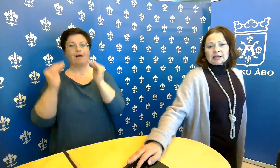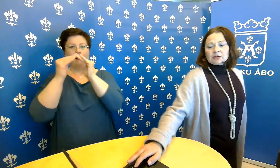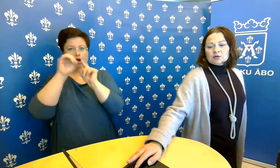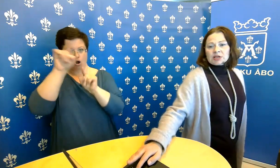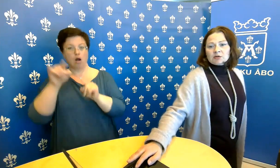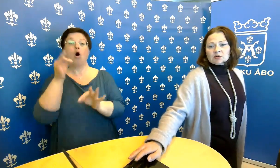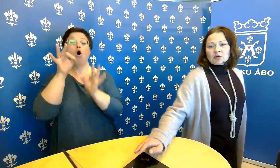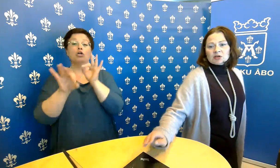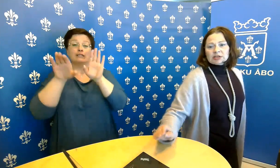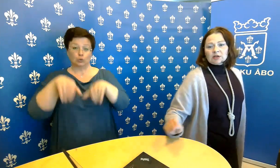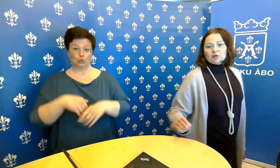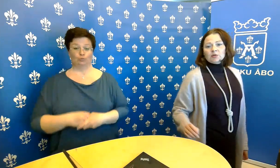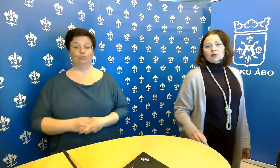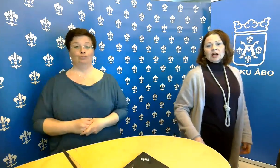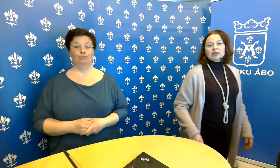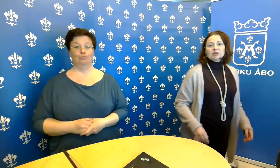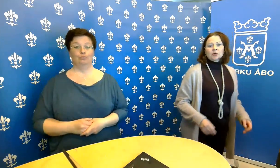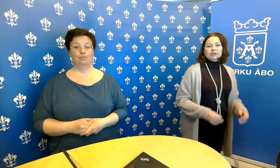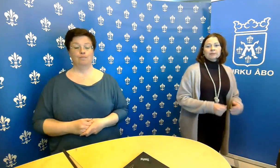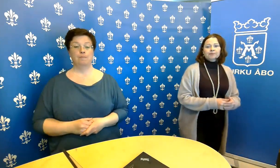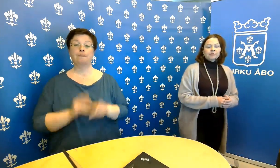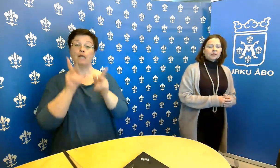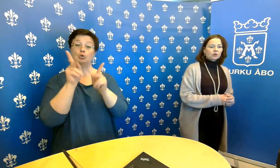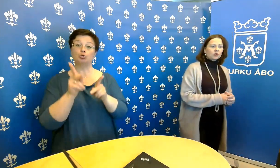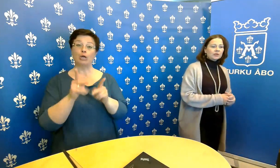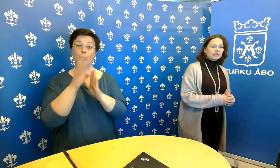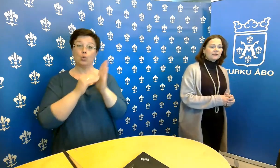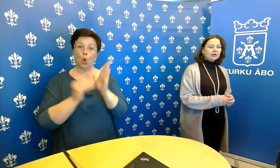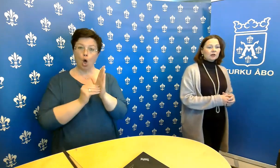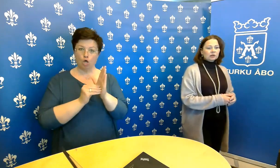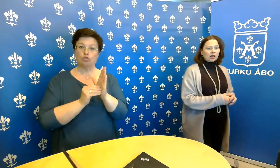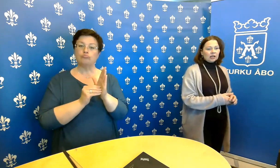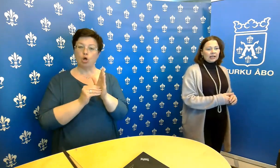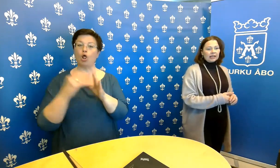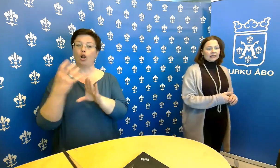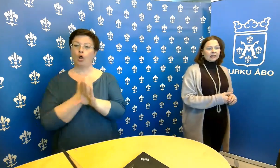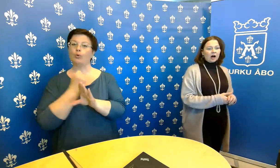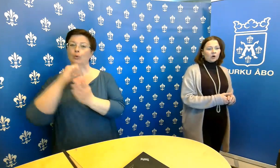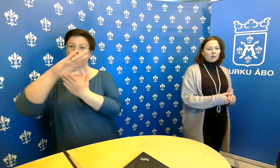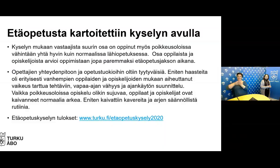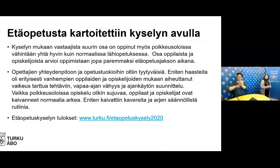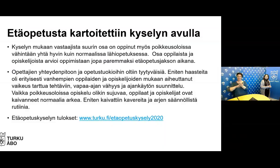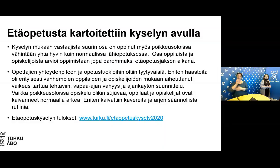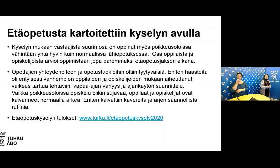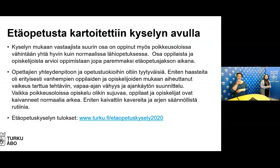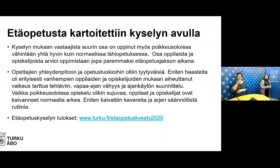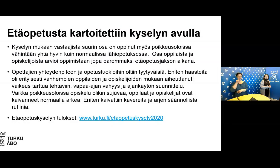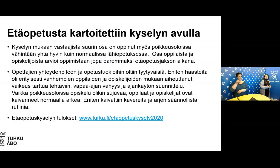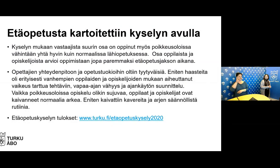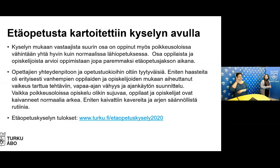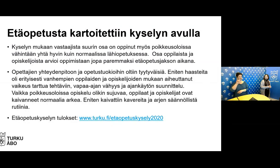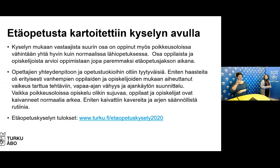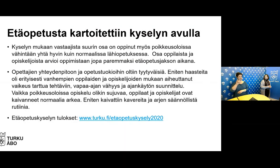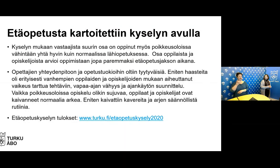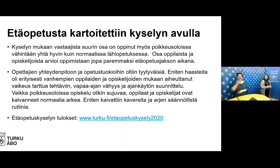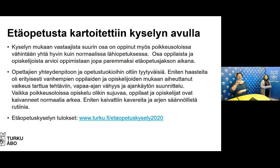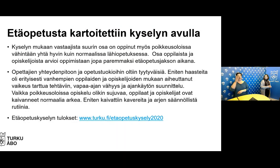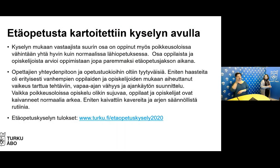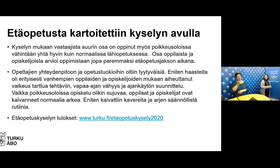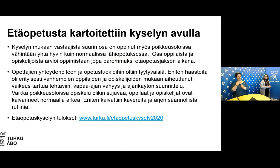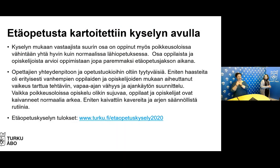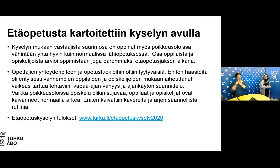Tämän kyselyn tulokset löytyy kaikki turku.fi kautta etäopetuskysely 2020.